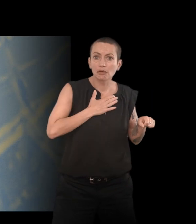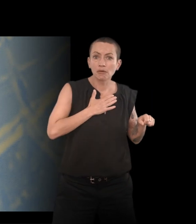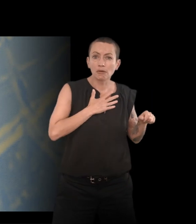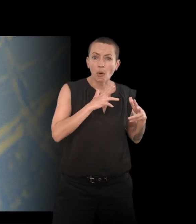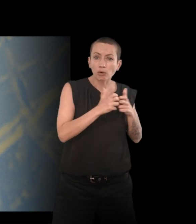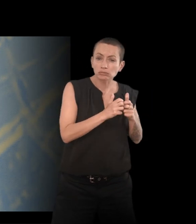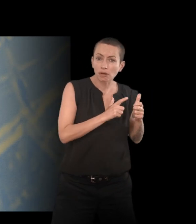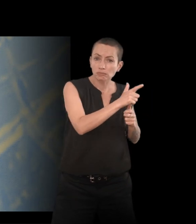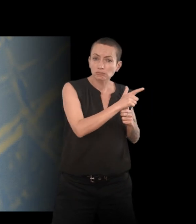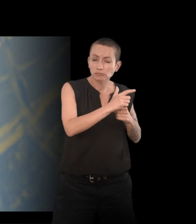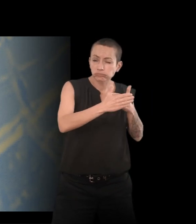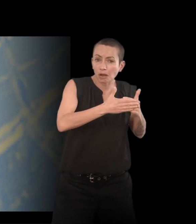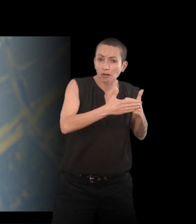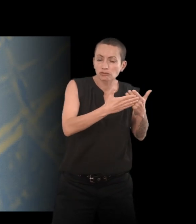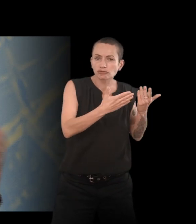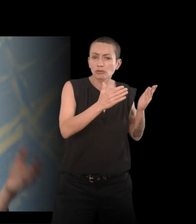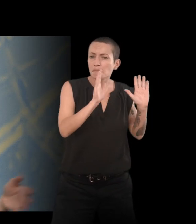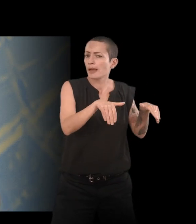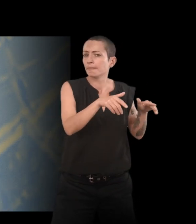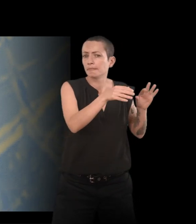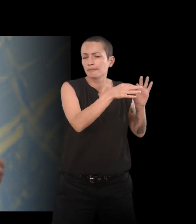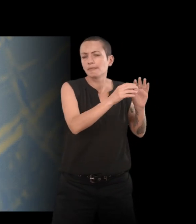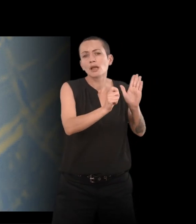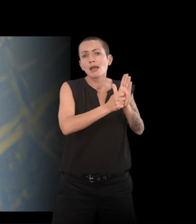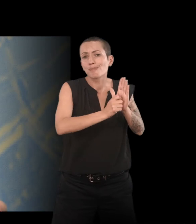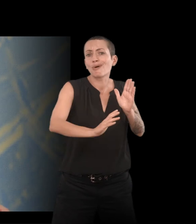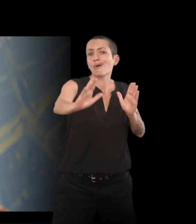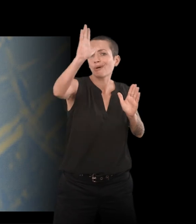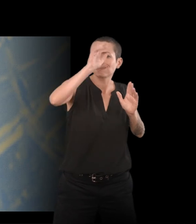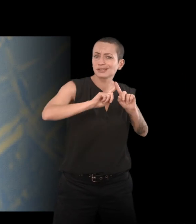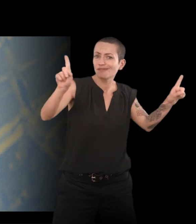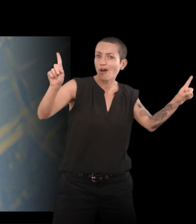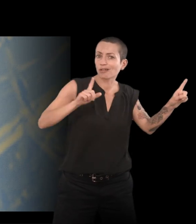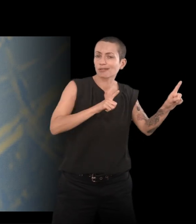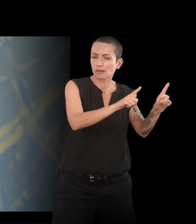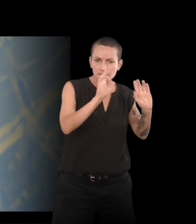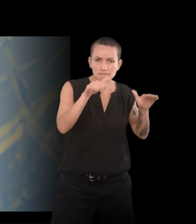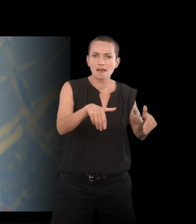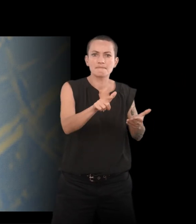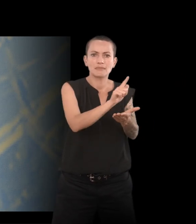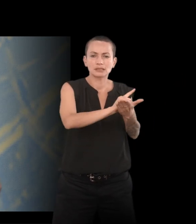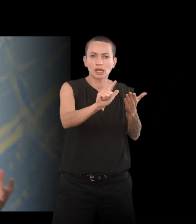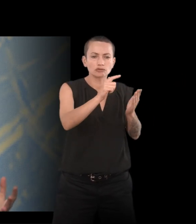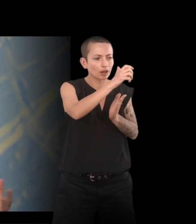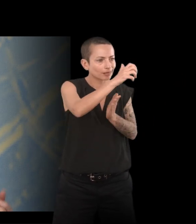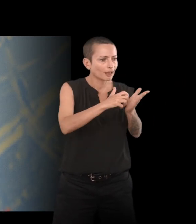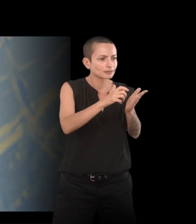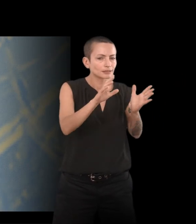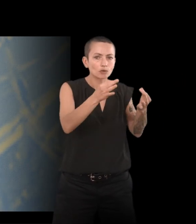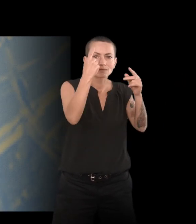familières, y compris si elles renvoyaient à des époques très différentes. Il y avait vraiment des compagnons. Et on pense